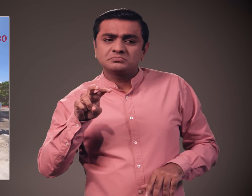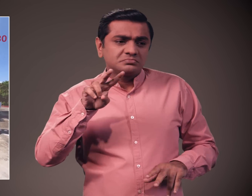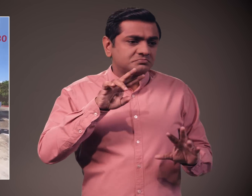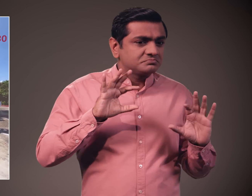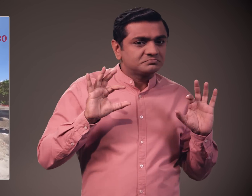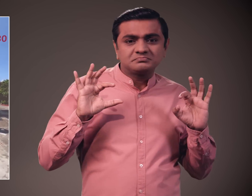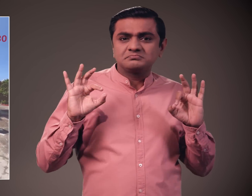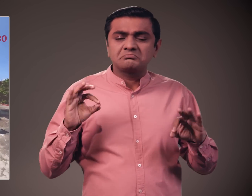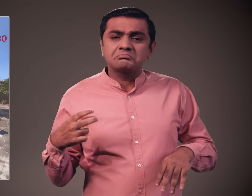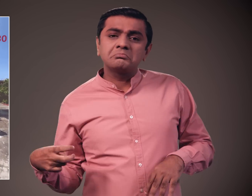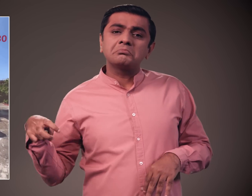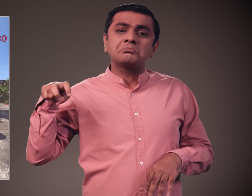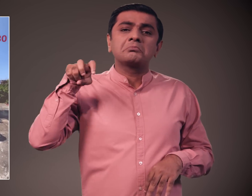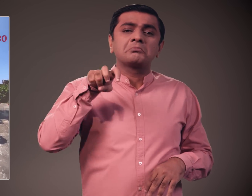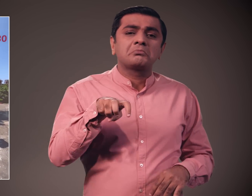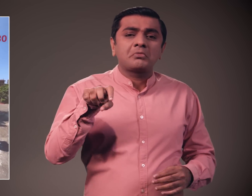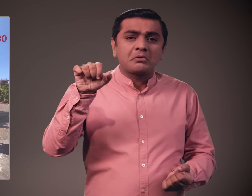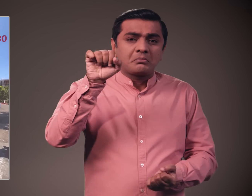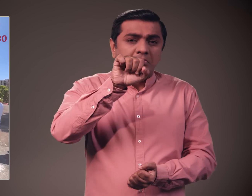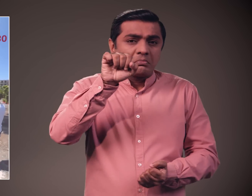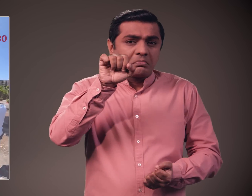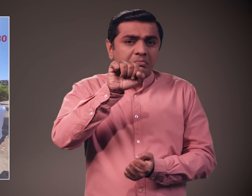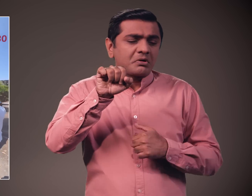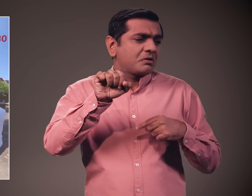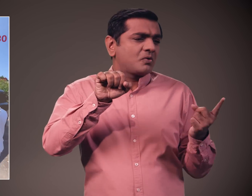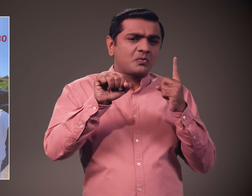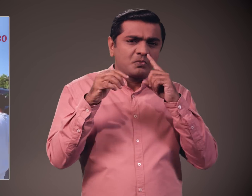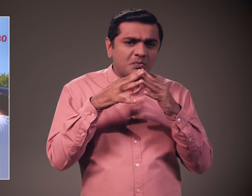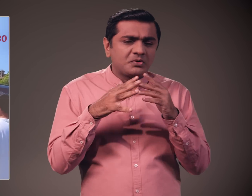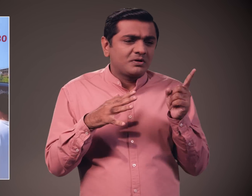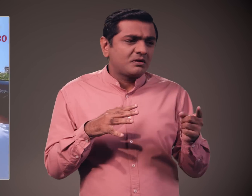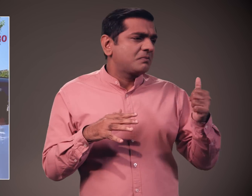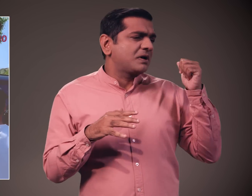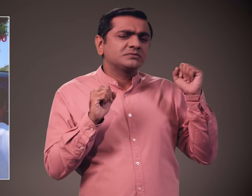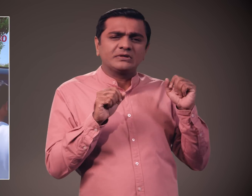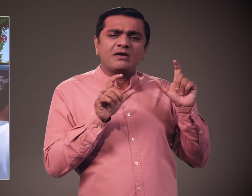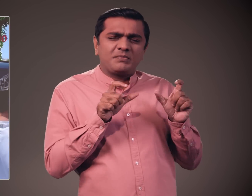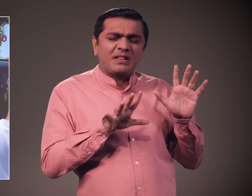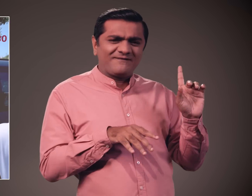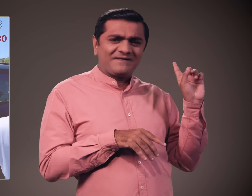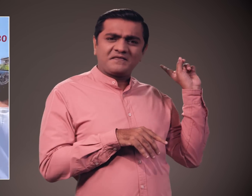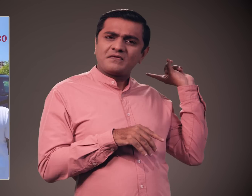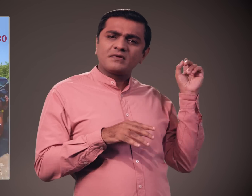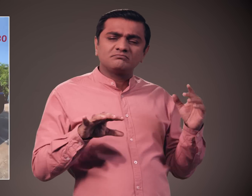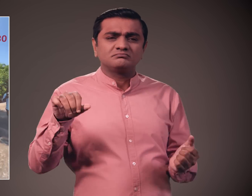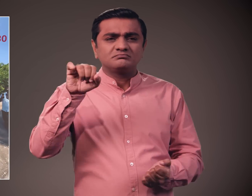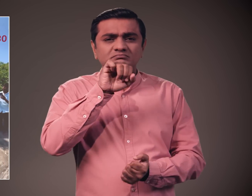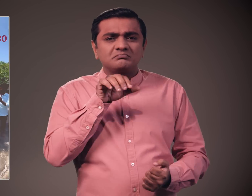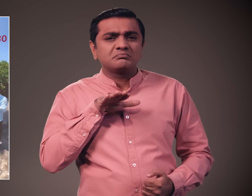उनके साथ कार में अन्यों लोग भी बैठे थे। कार चलाते हुए उनका एक विडियो सोशल मीडिया